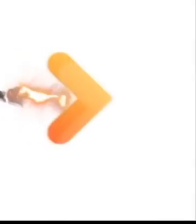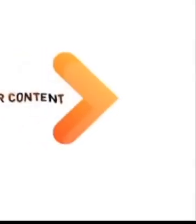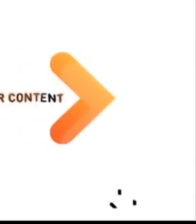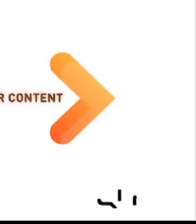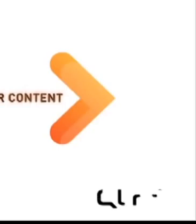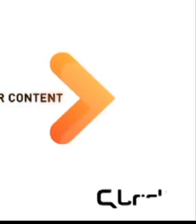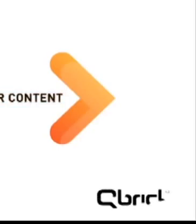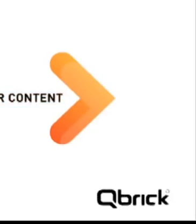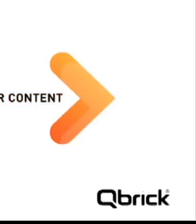mig.